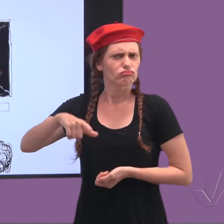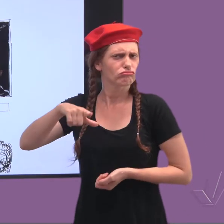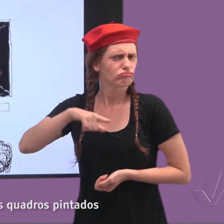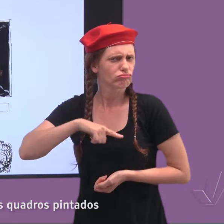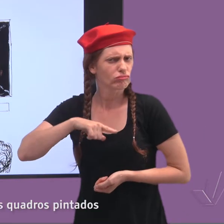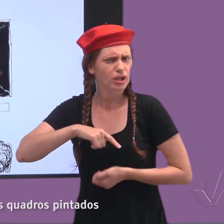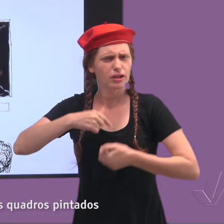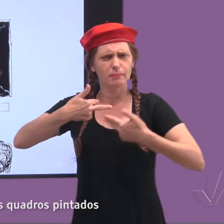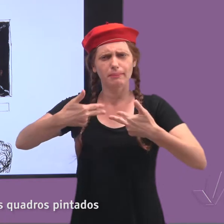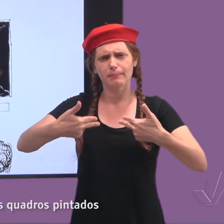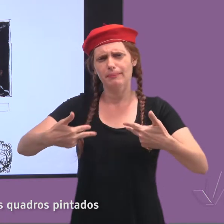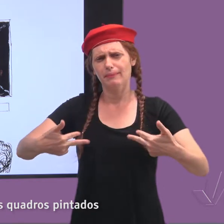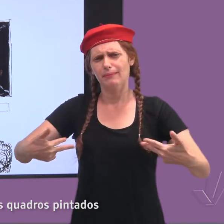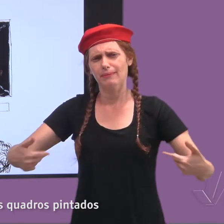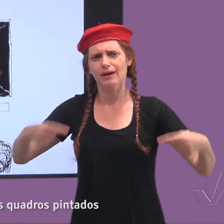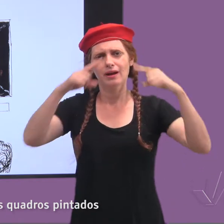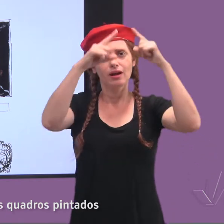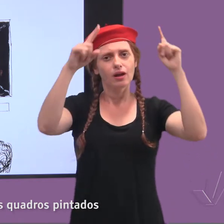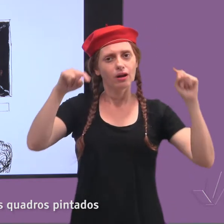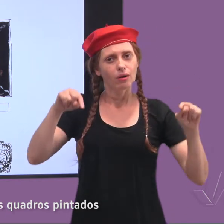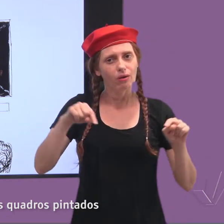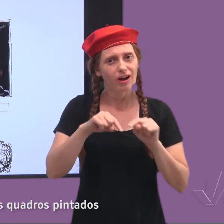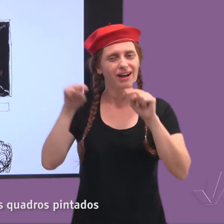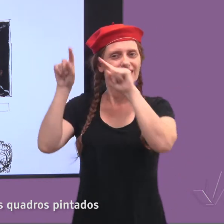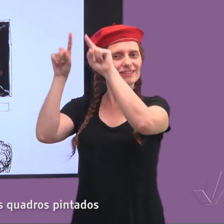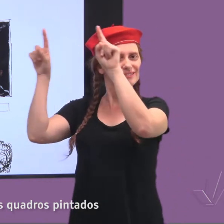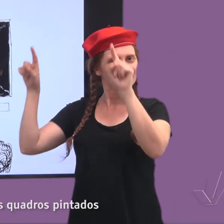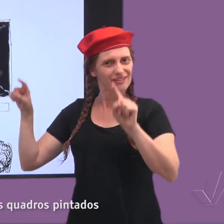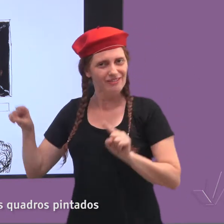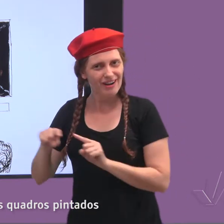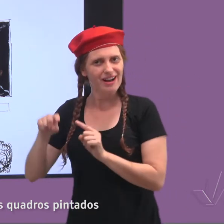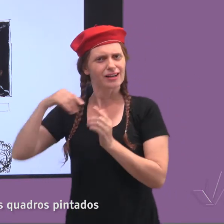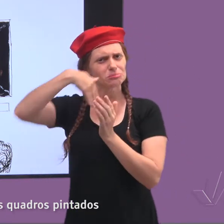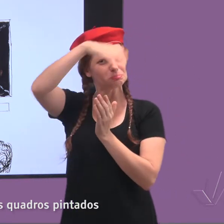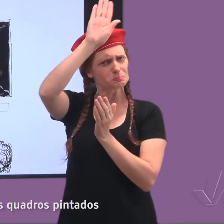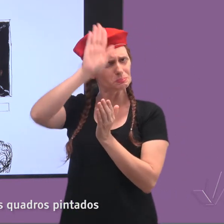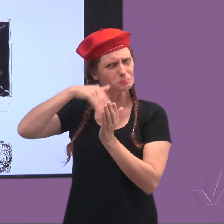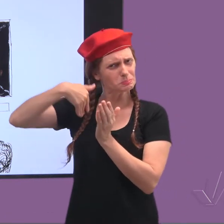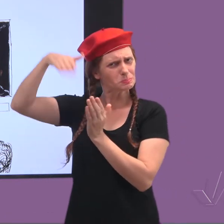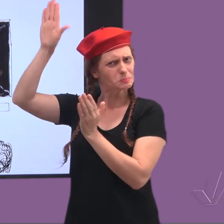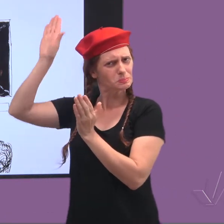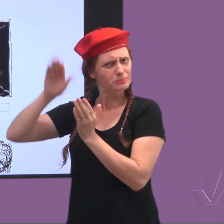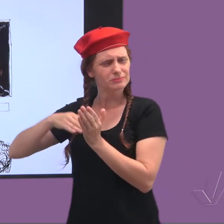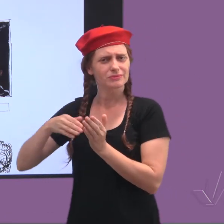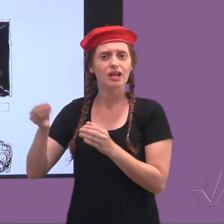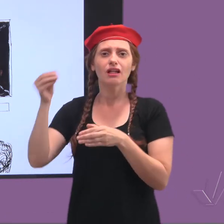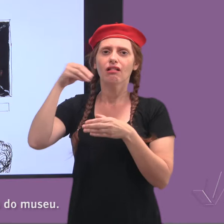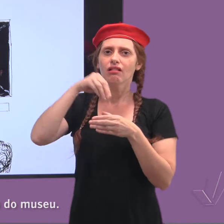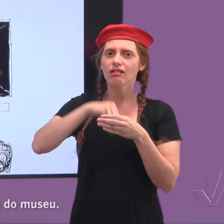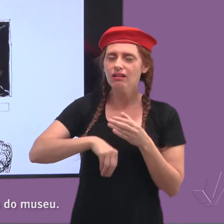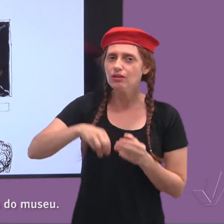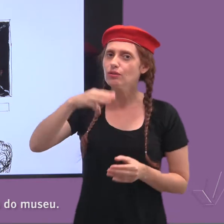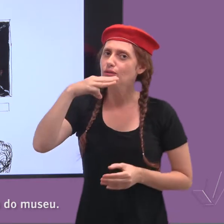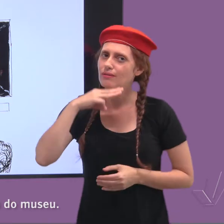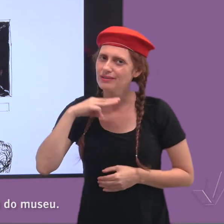Tinha diversos quadros pintados dentro do museu.